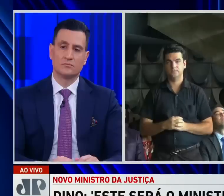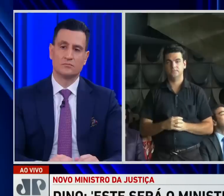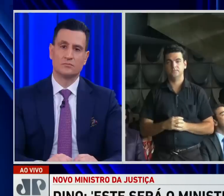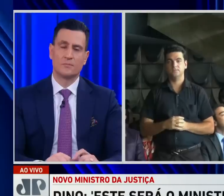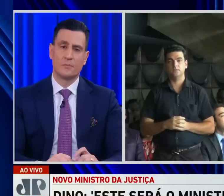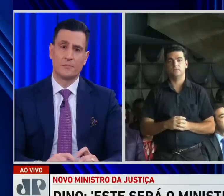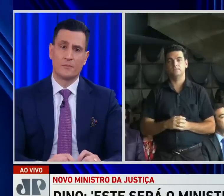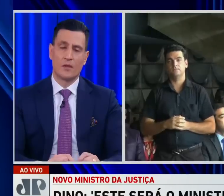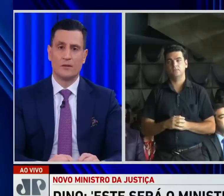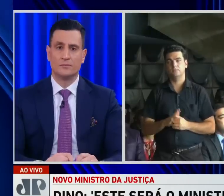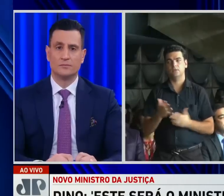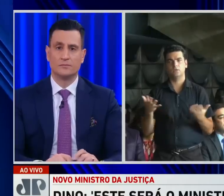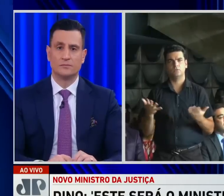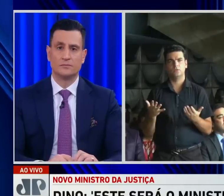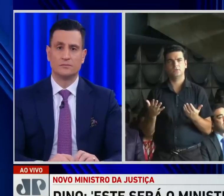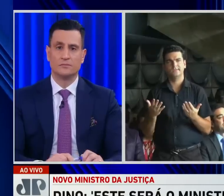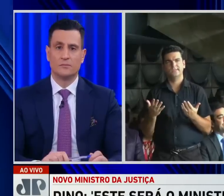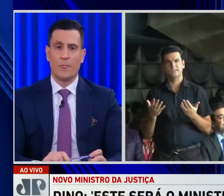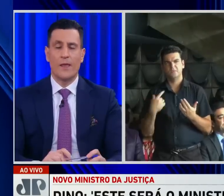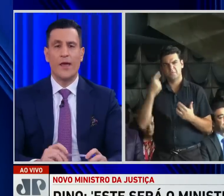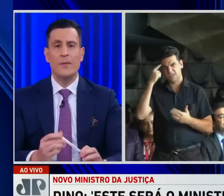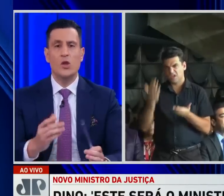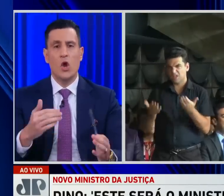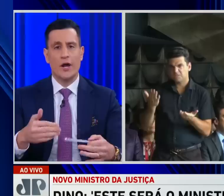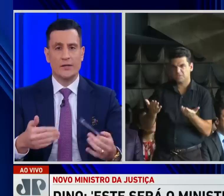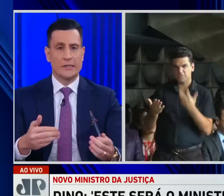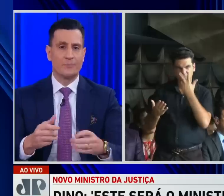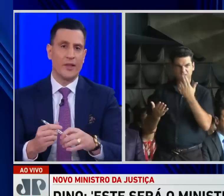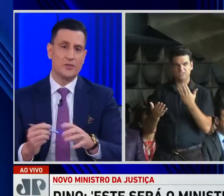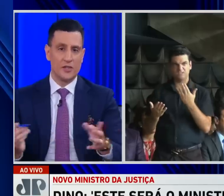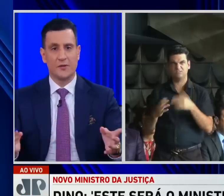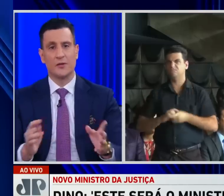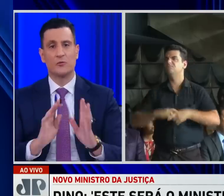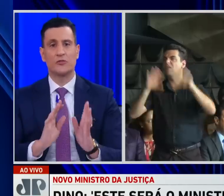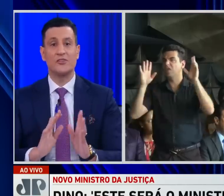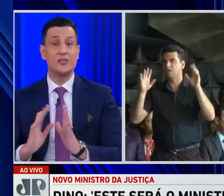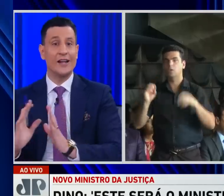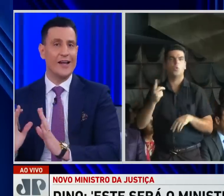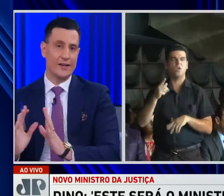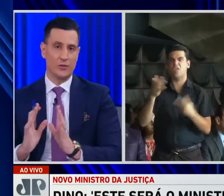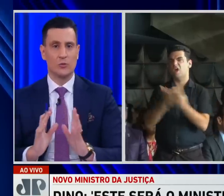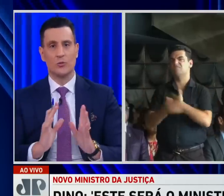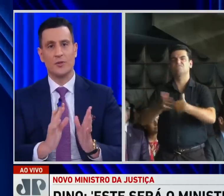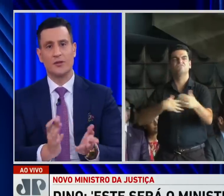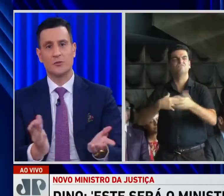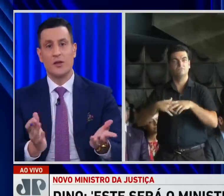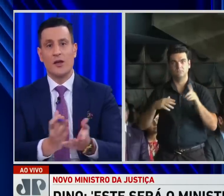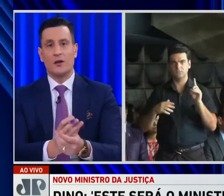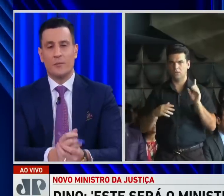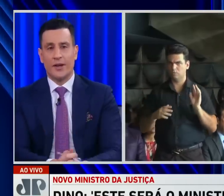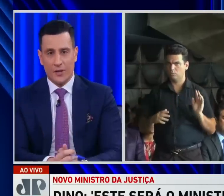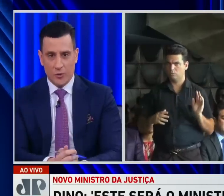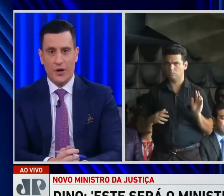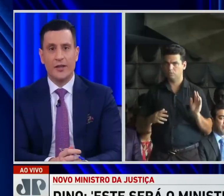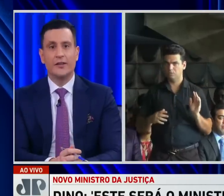significa leniência. Ponderação não significa conivência. É direção, vocês tirarem o ministro